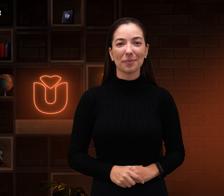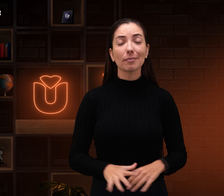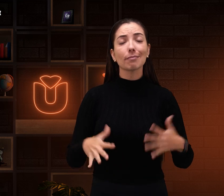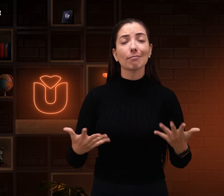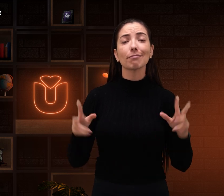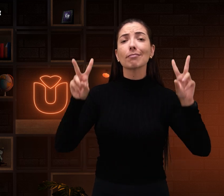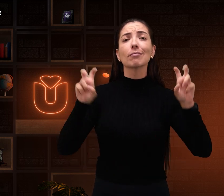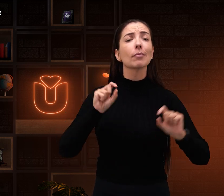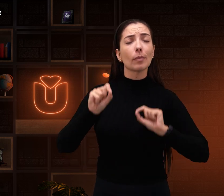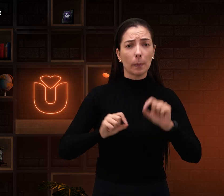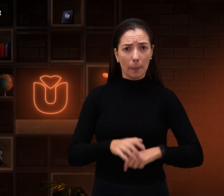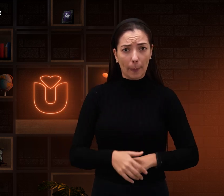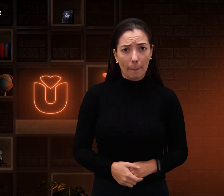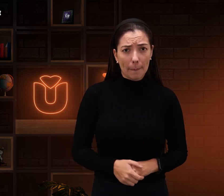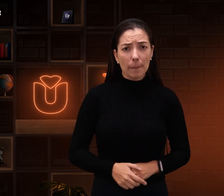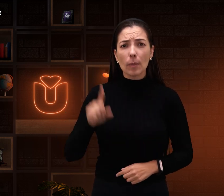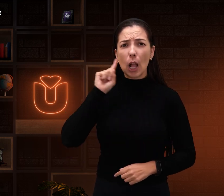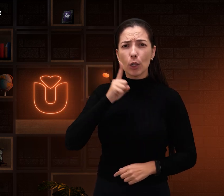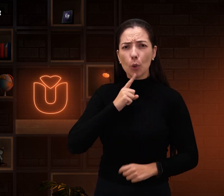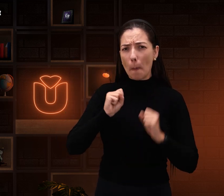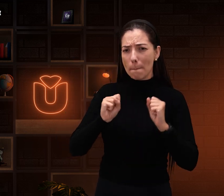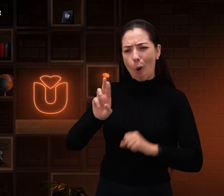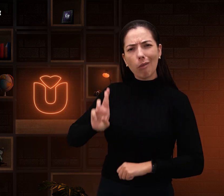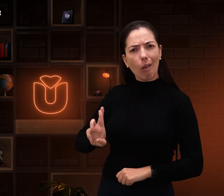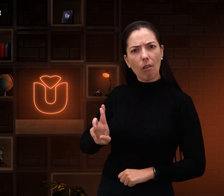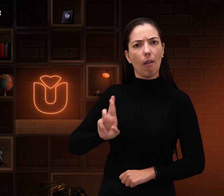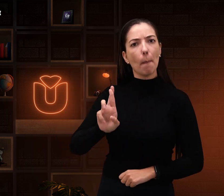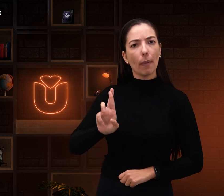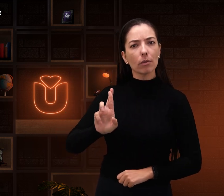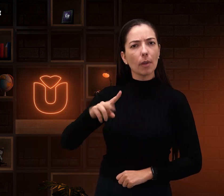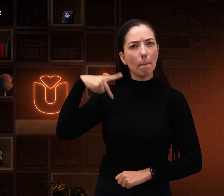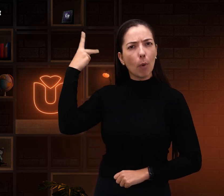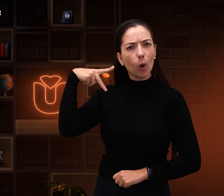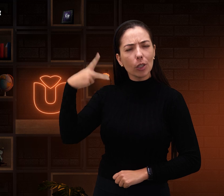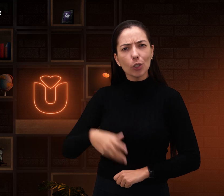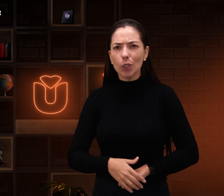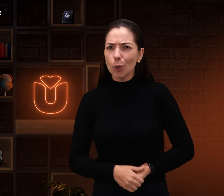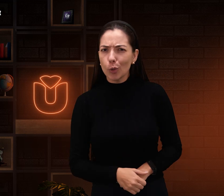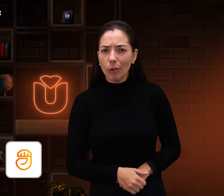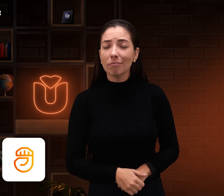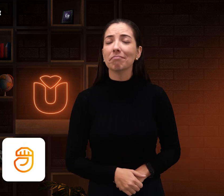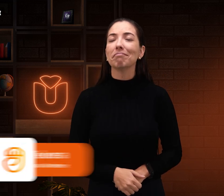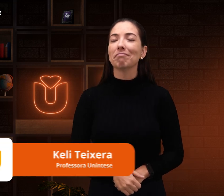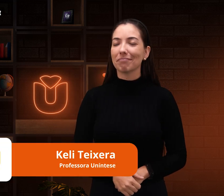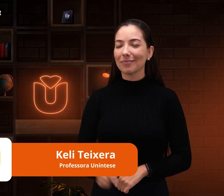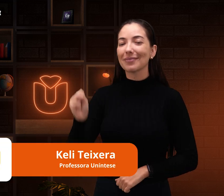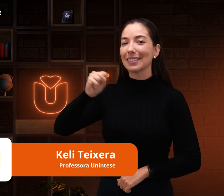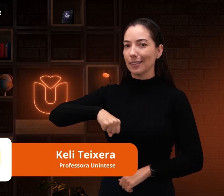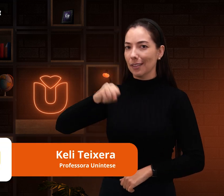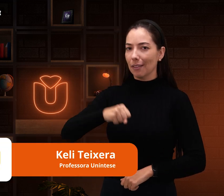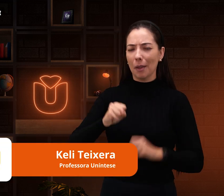O tema do nosso vídeo hoje é, o surdo pode ter representação política? Sim, pode,